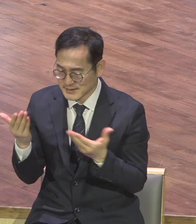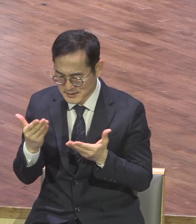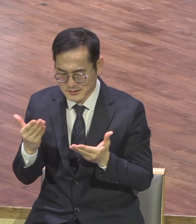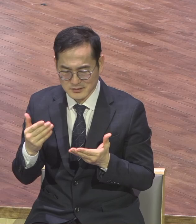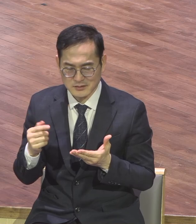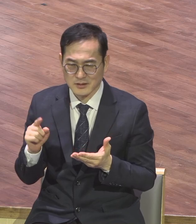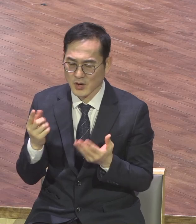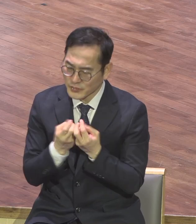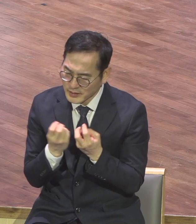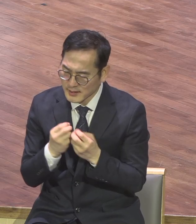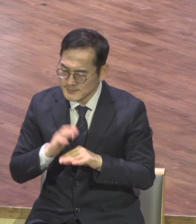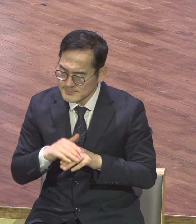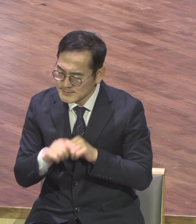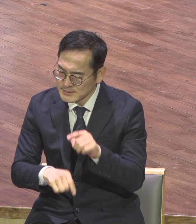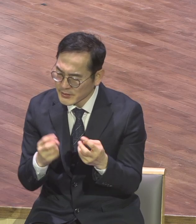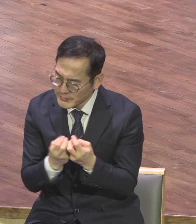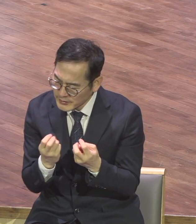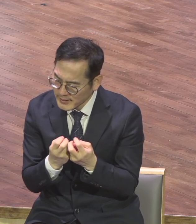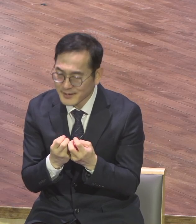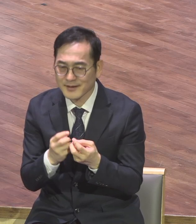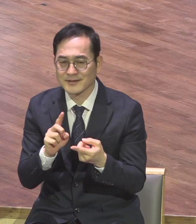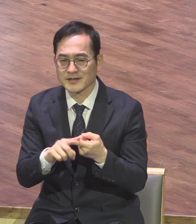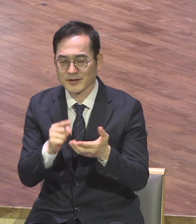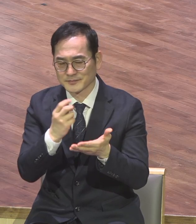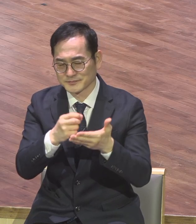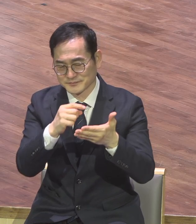실천 강령을 주고 있습니다